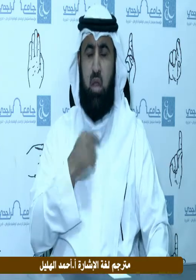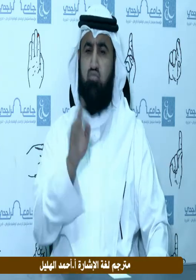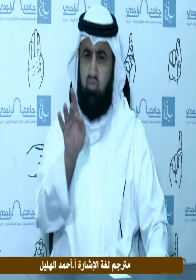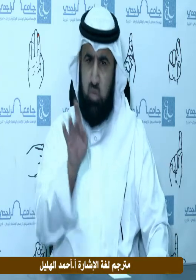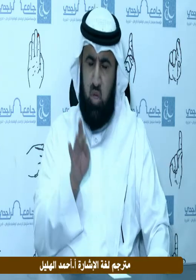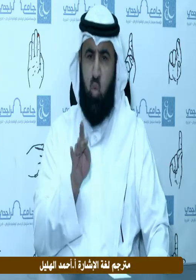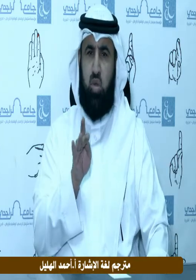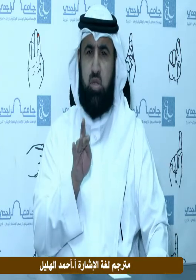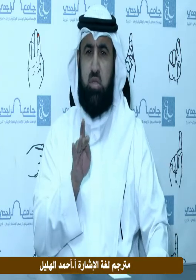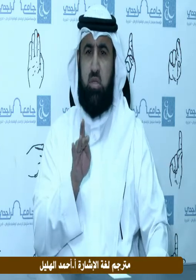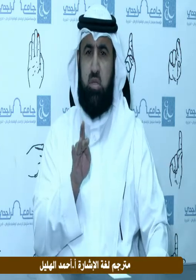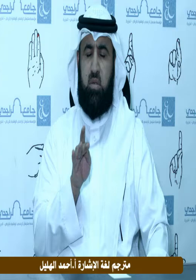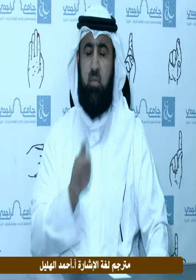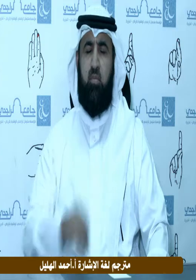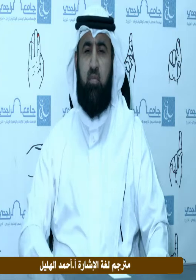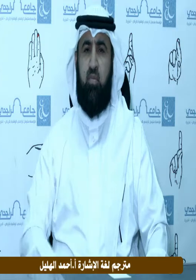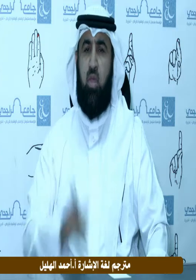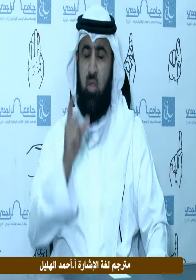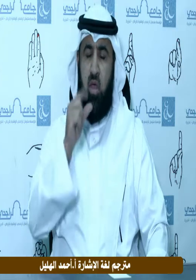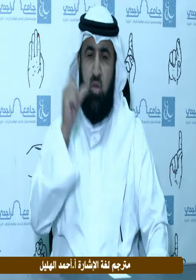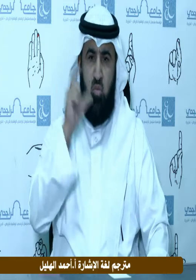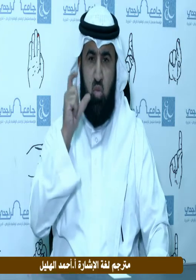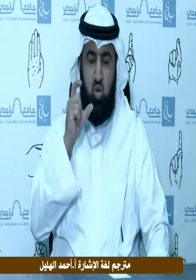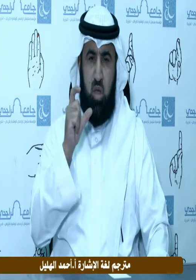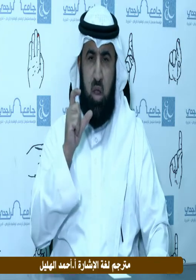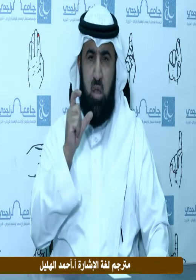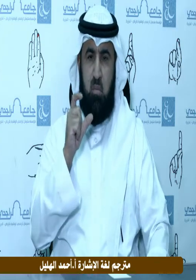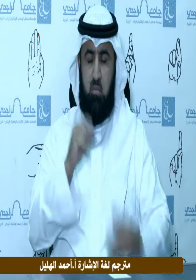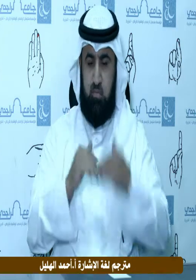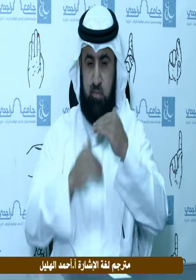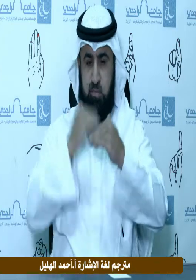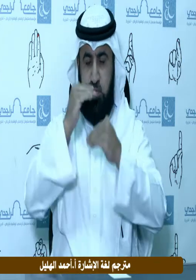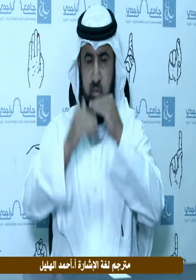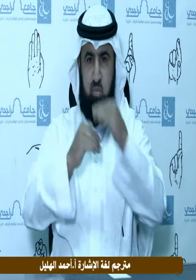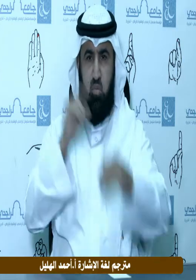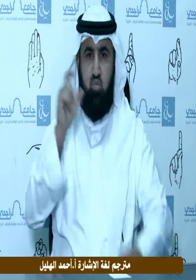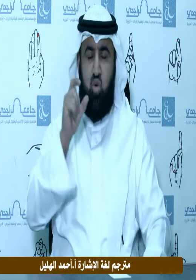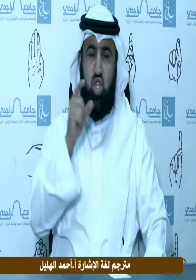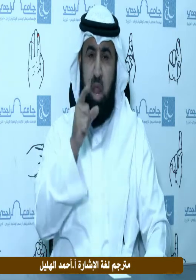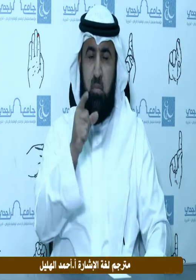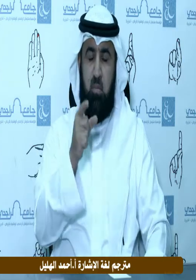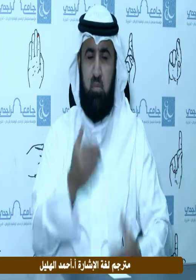بل إن الإسلام ليرقى بمشاعر المسلم